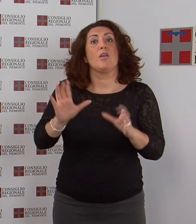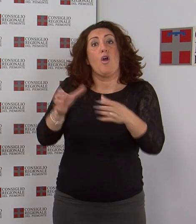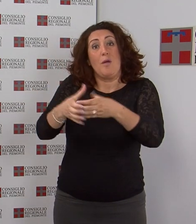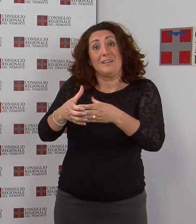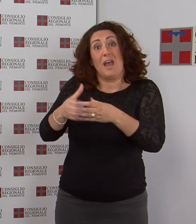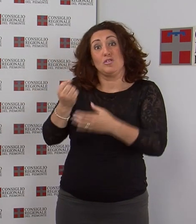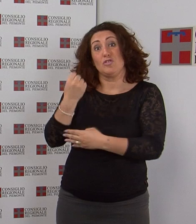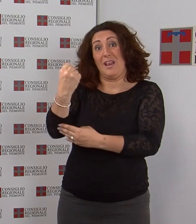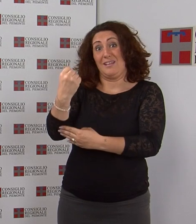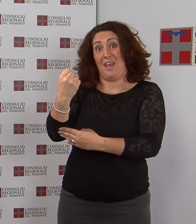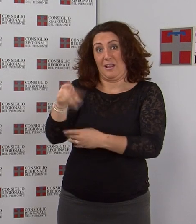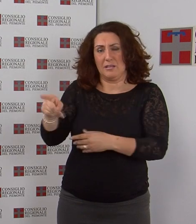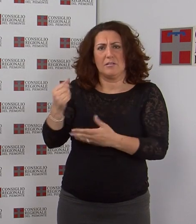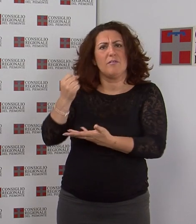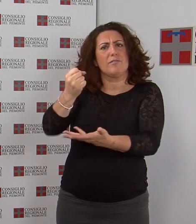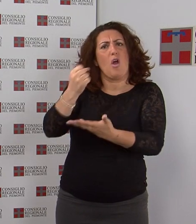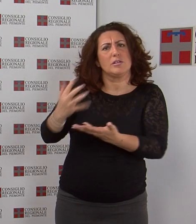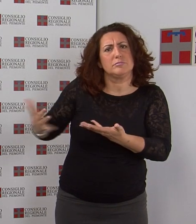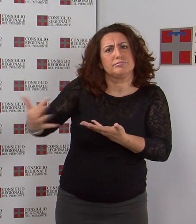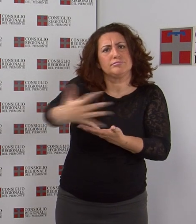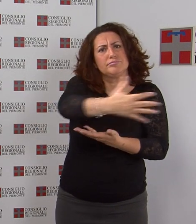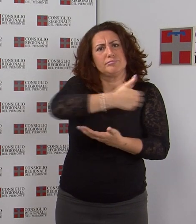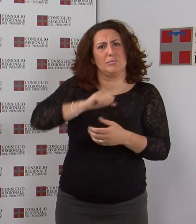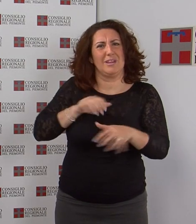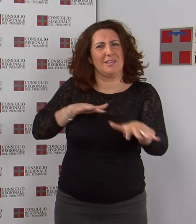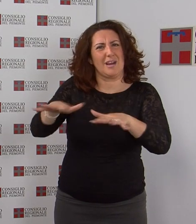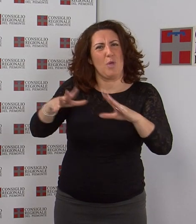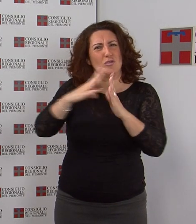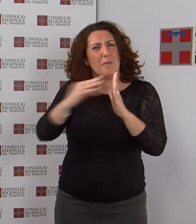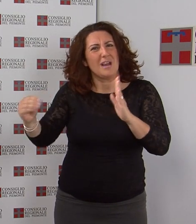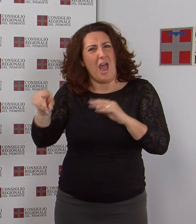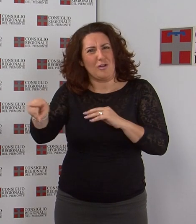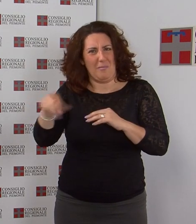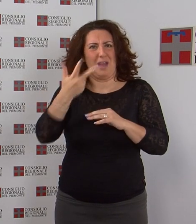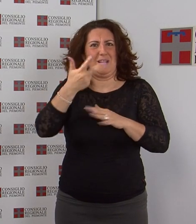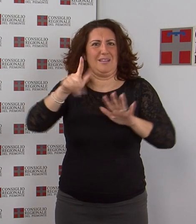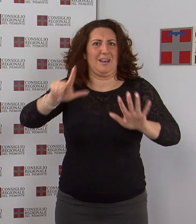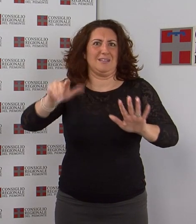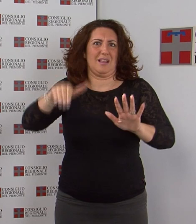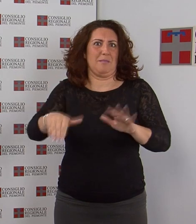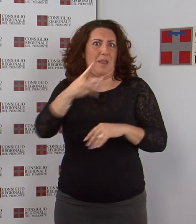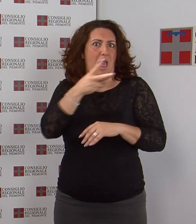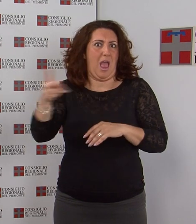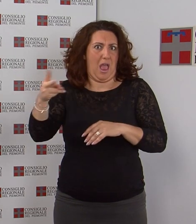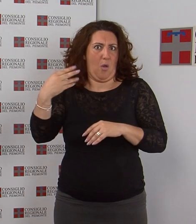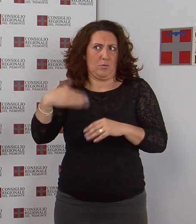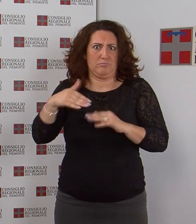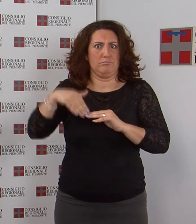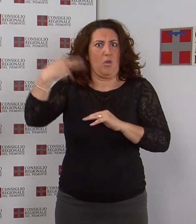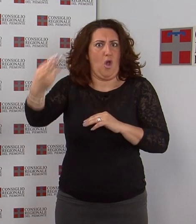fondi raccolti a favore delle popolazioni terremotate dell'Emilia Romagna, oltre 37.000 euro, per contribuire alla ricostruzione della sede